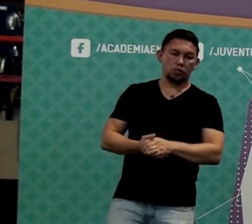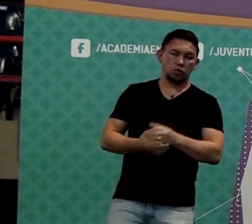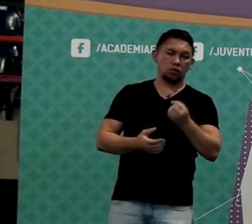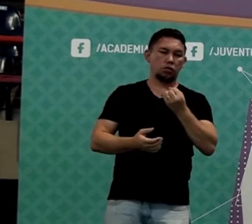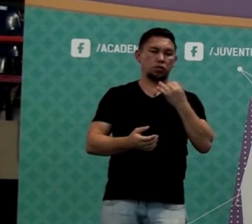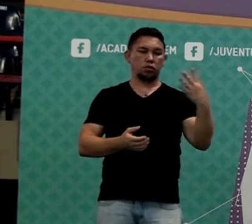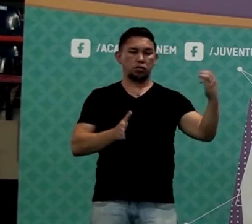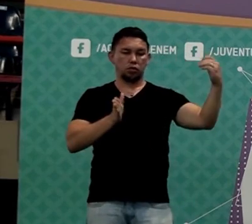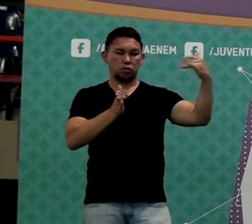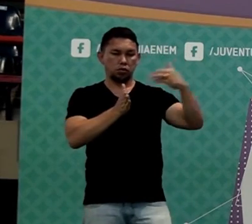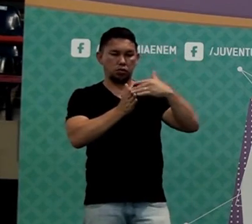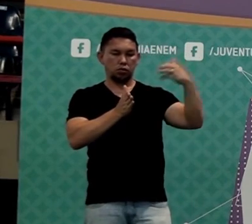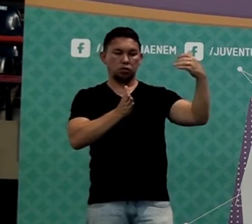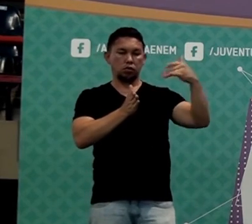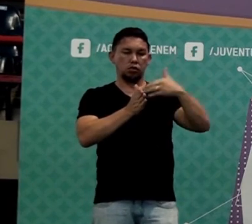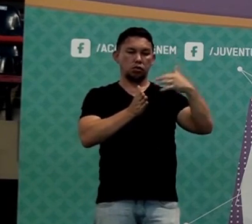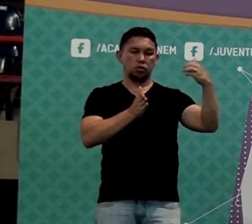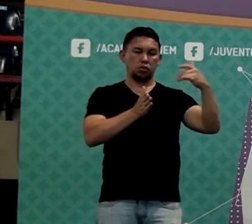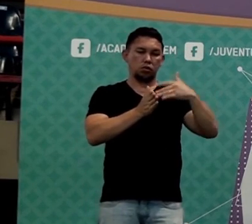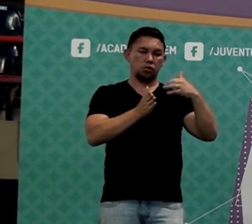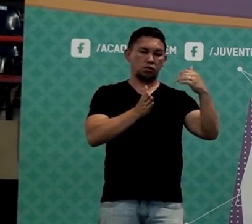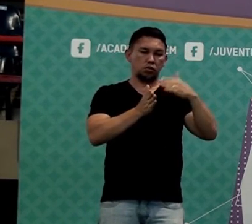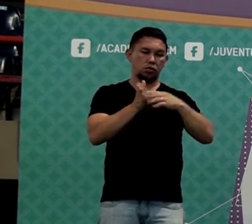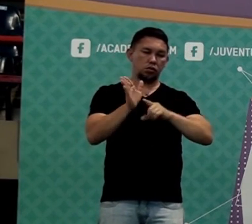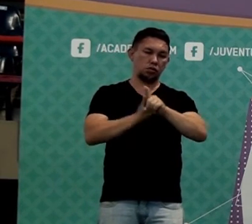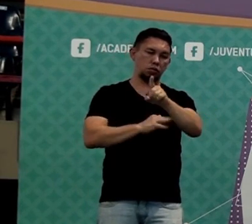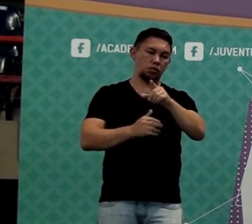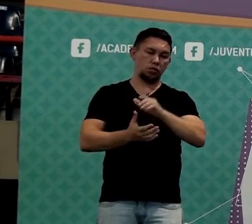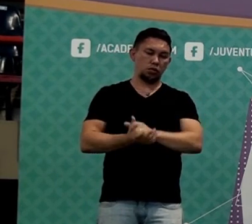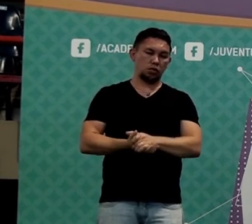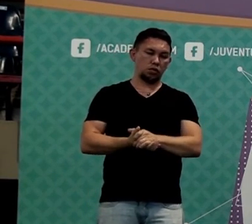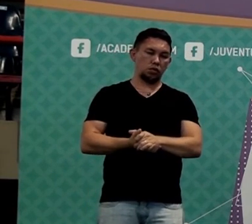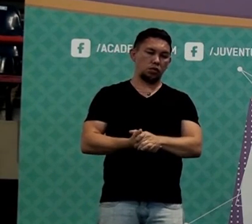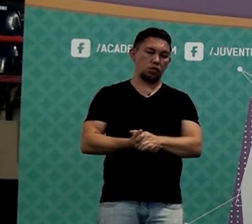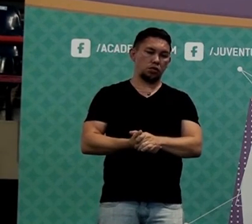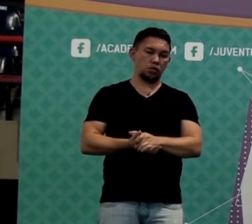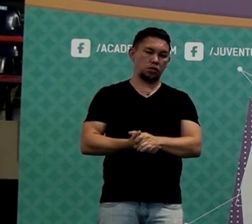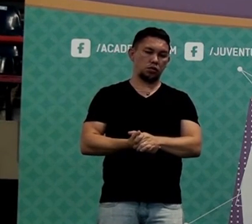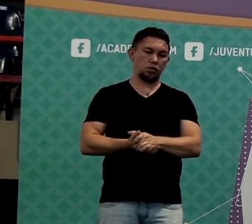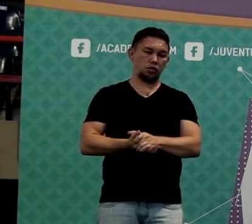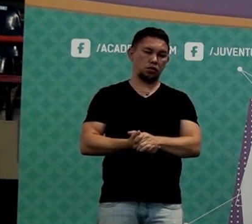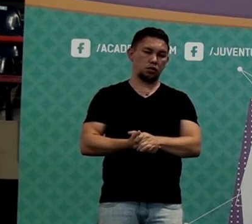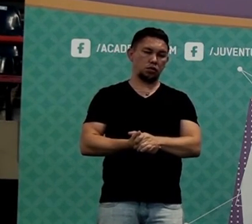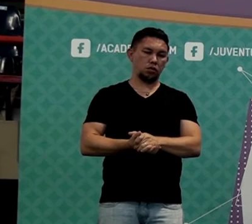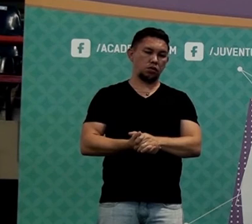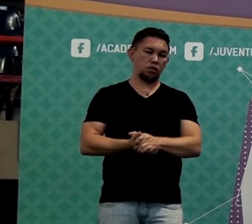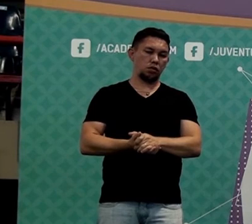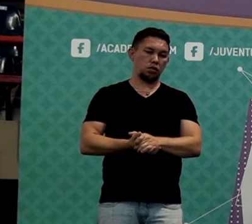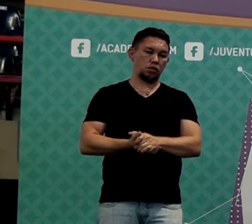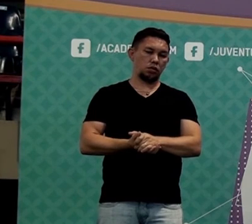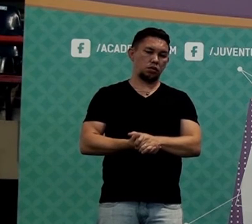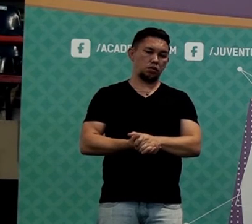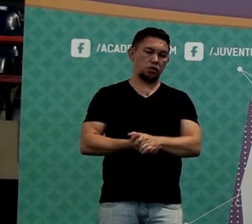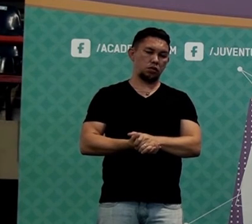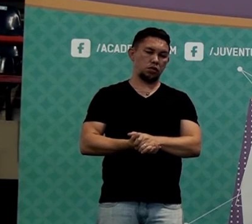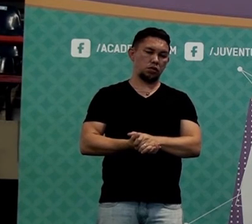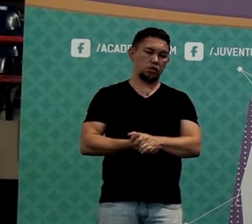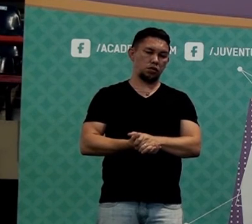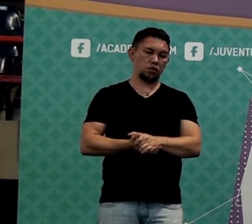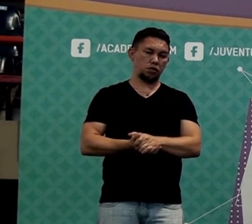quanto que tá passando de radiação? Olha qual é a pergunta. A pergunta não é quanto tá passando. A pergunta é, quanto